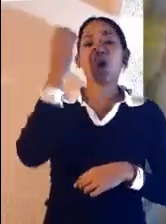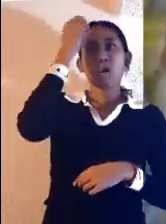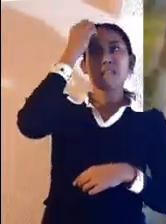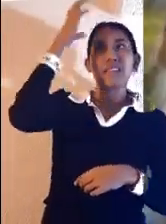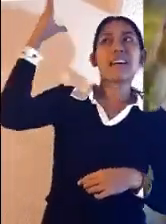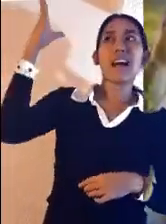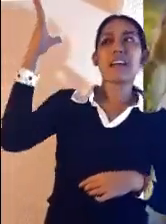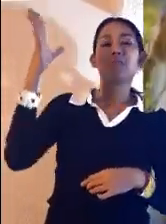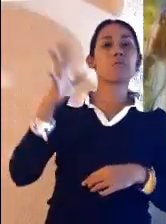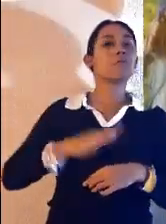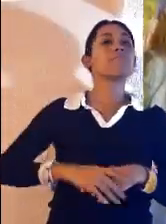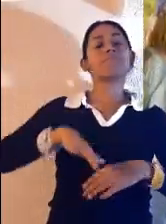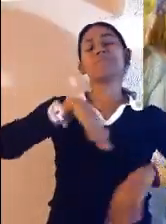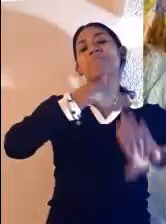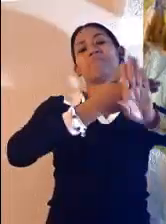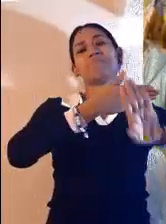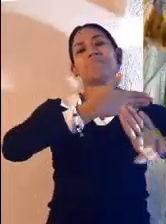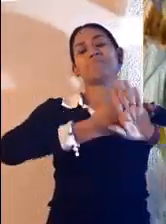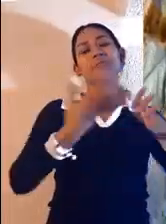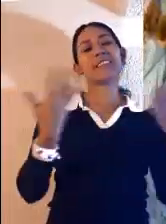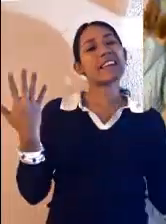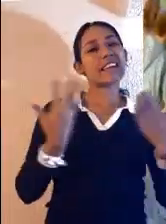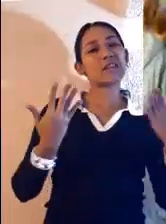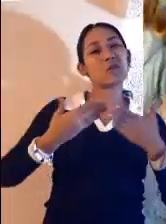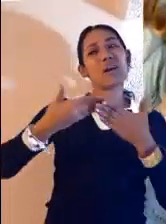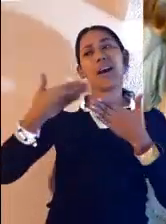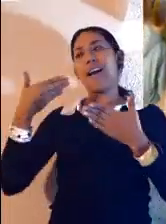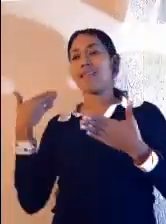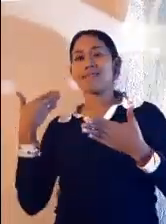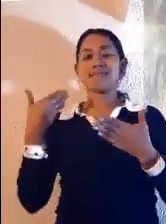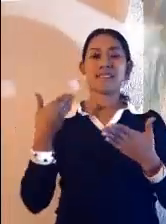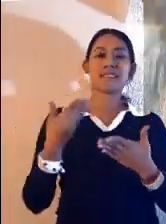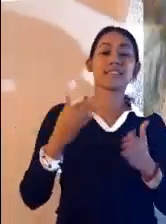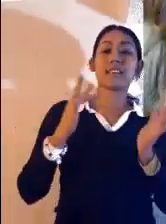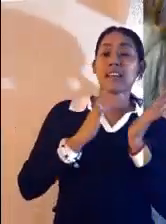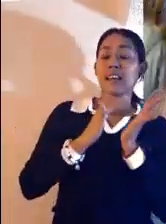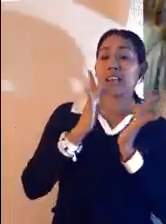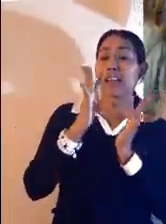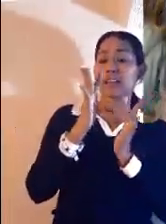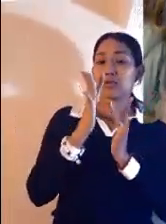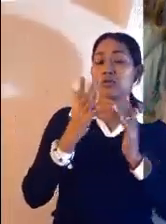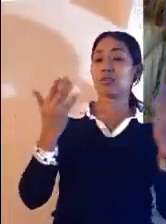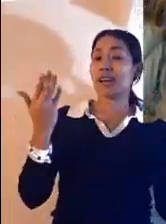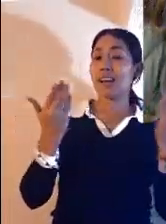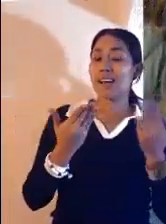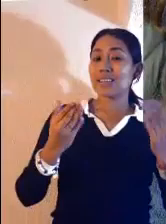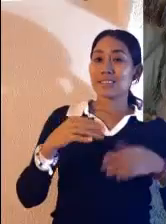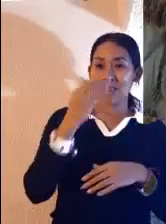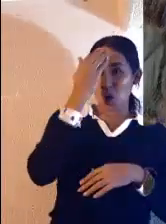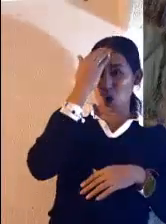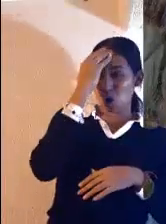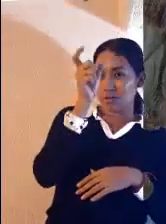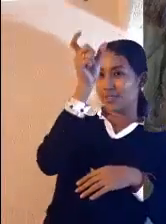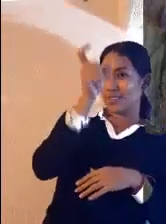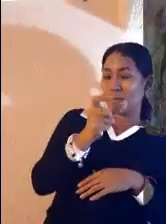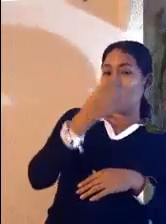Jesús plantea de una manera directa la necesidad de superar las falsas actitudes de